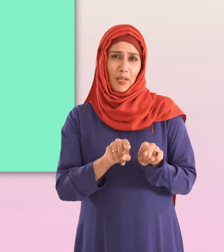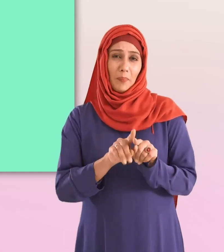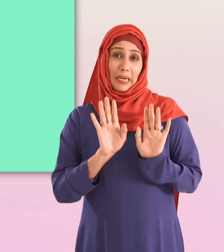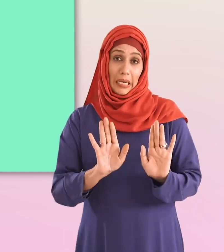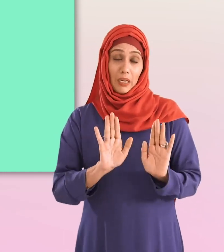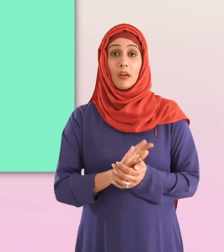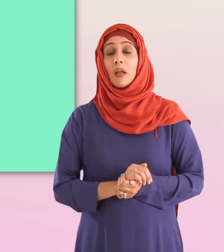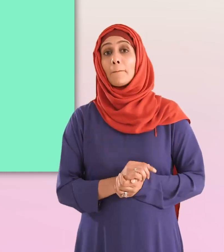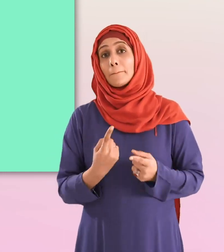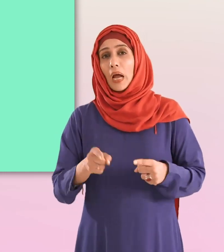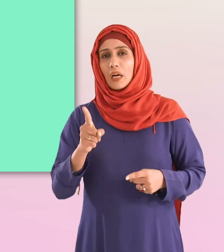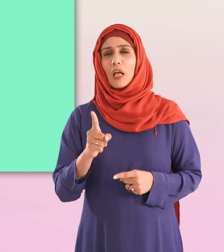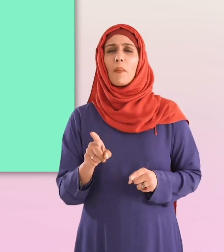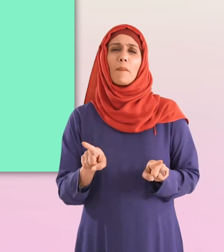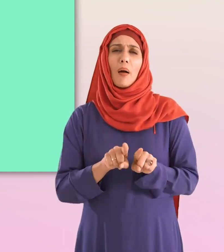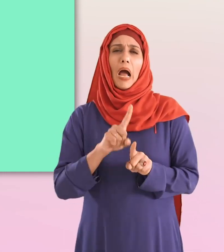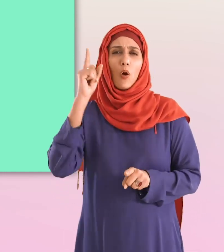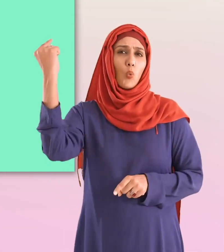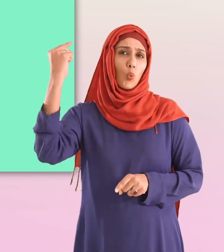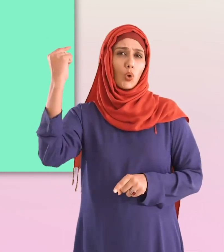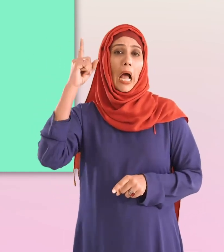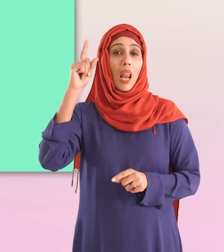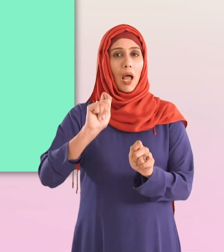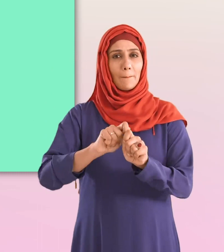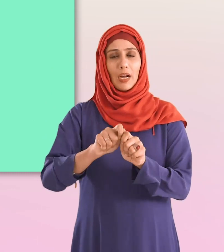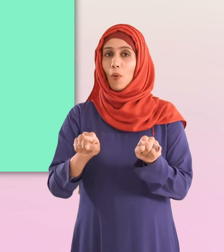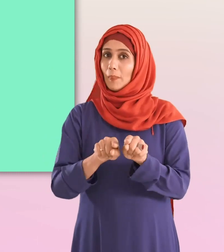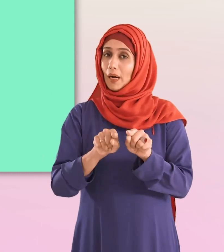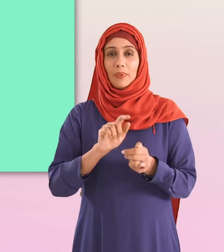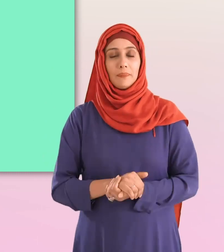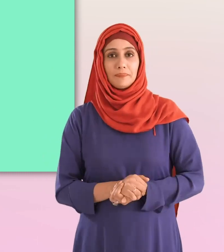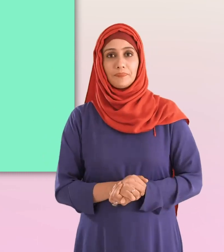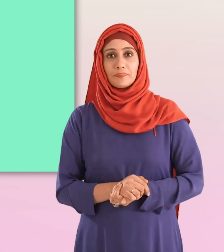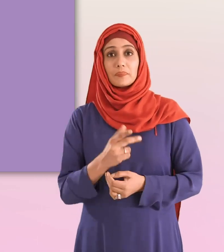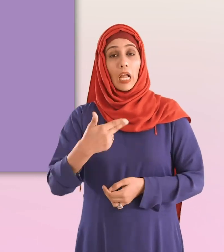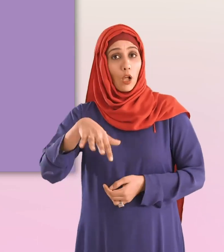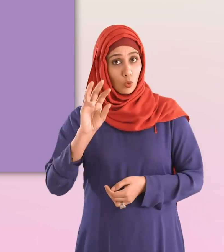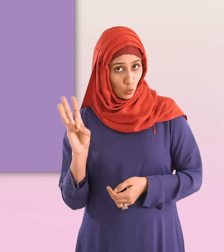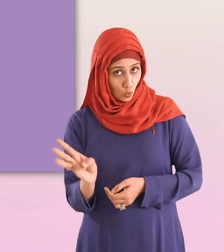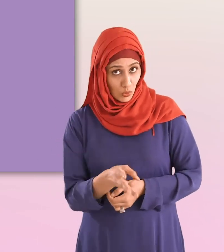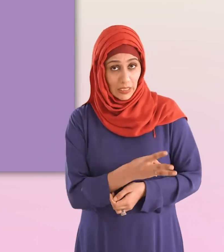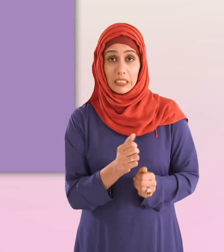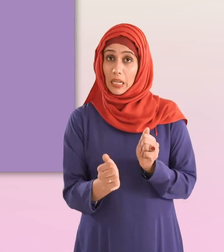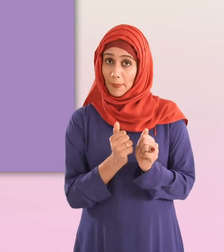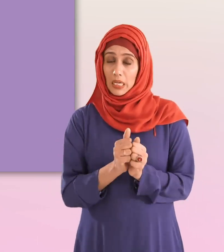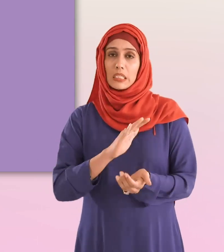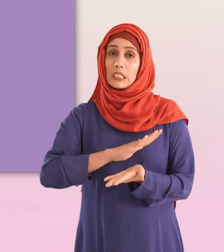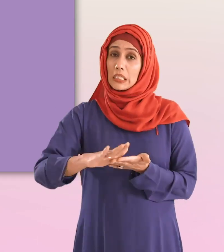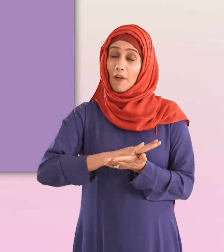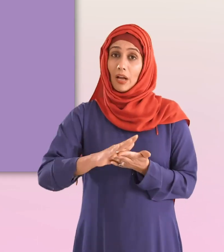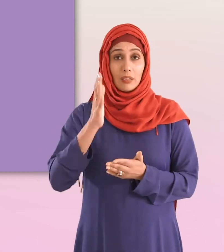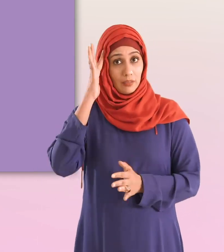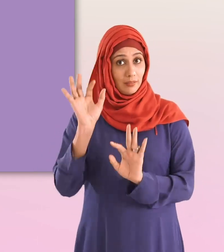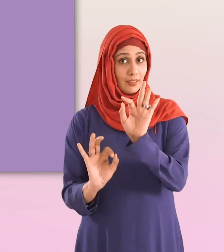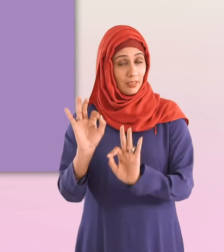ہو سکتا ہے لیکن یہ مکمل طور پر ایک قدرتی عمل ہے آپ خصوصی چیزوں کے ذریعے صفائی